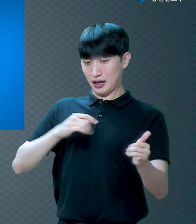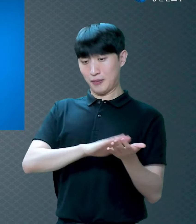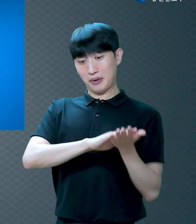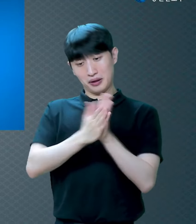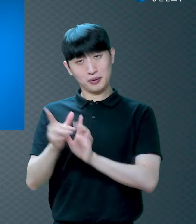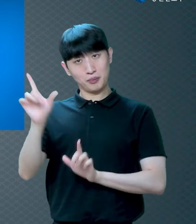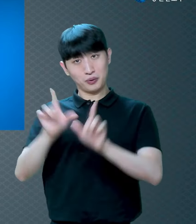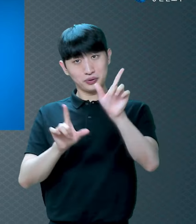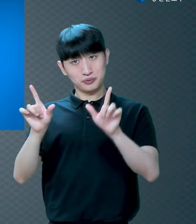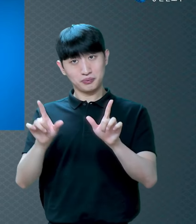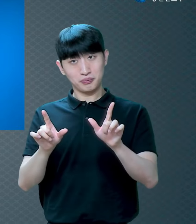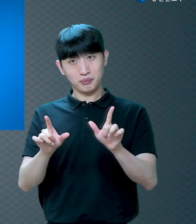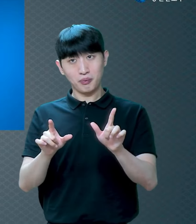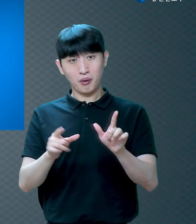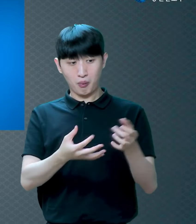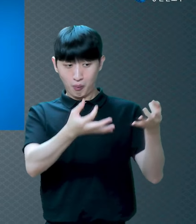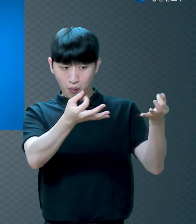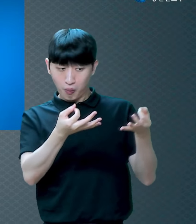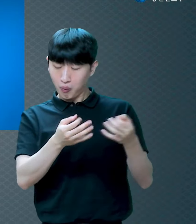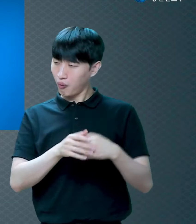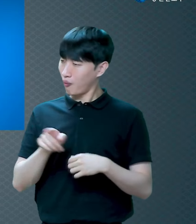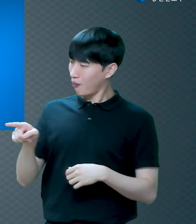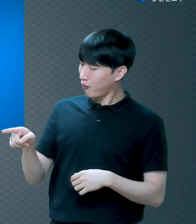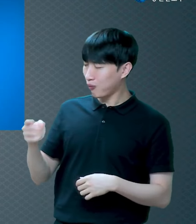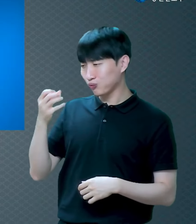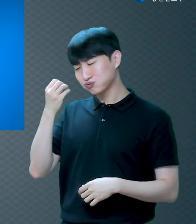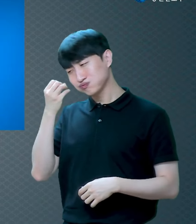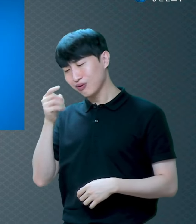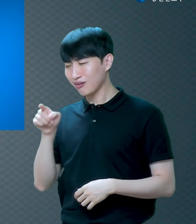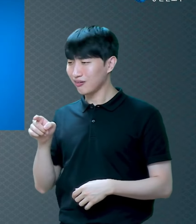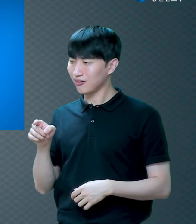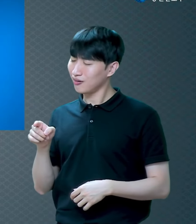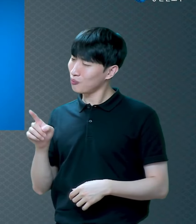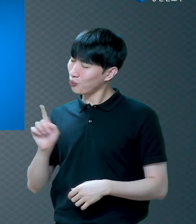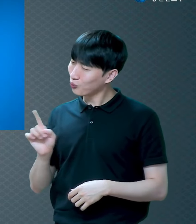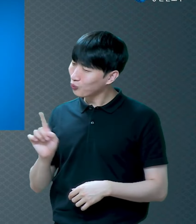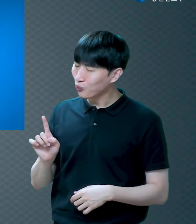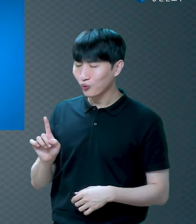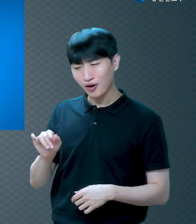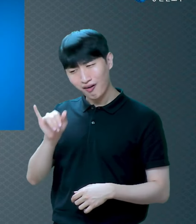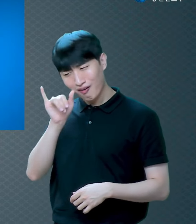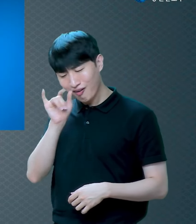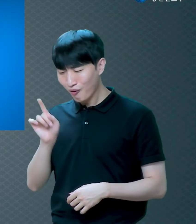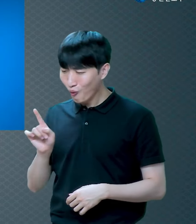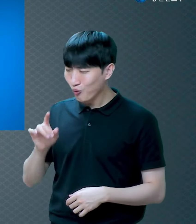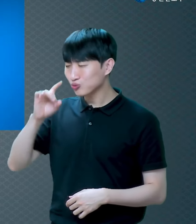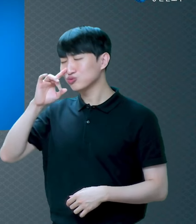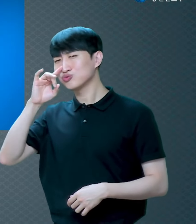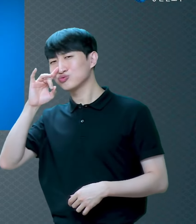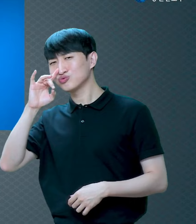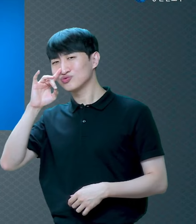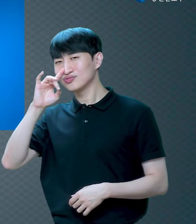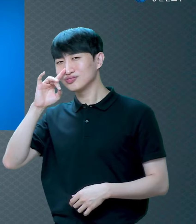제가 데리고 온 게 아니에요 그분들이 야 너 이상하다 따라와서 본 거예요 따라와서